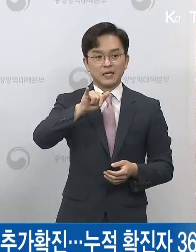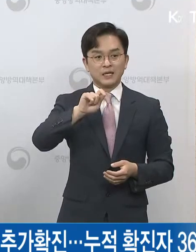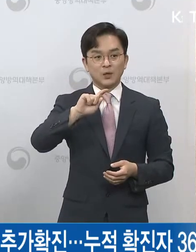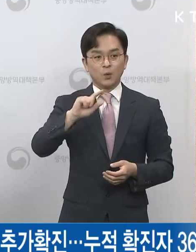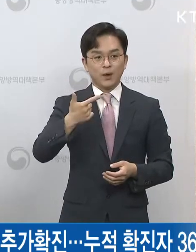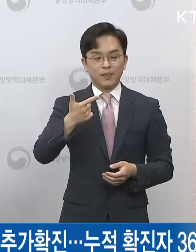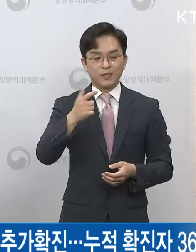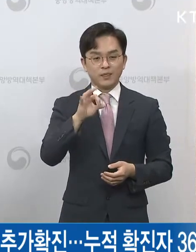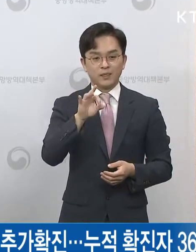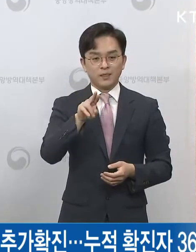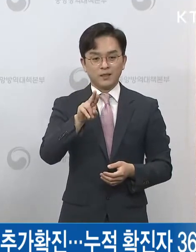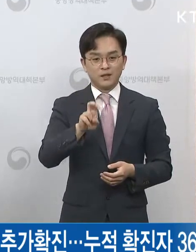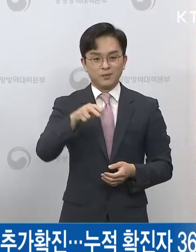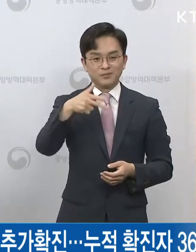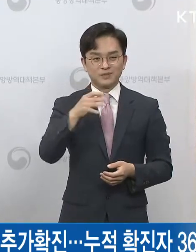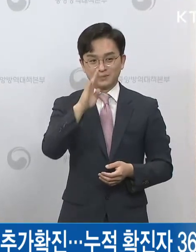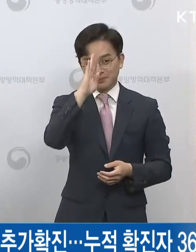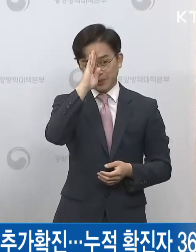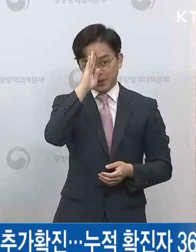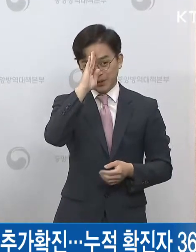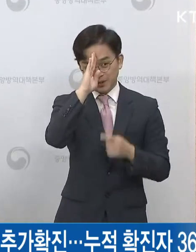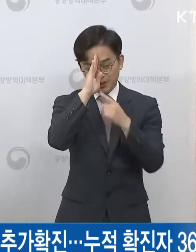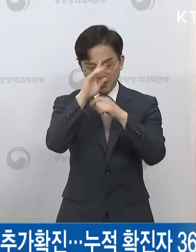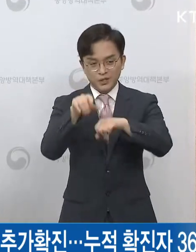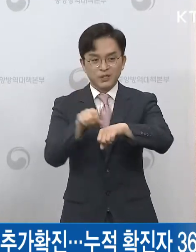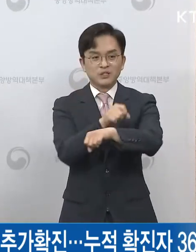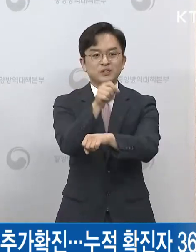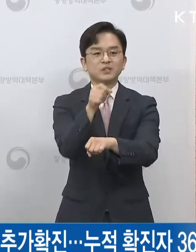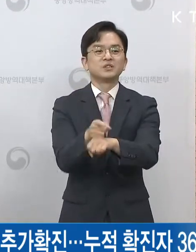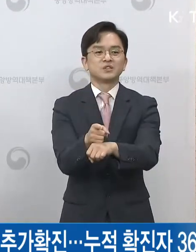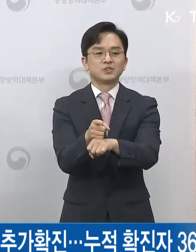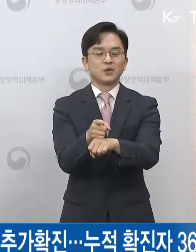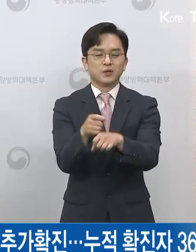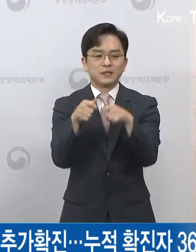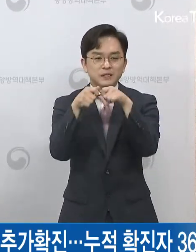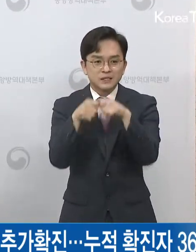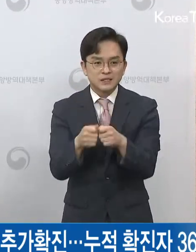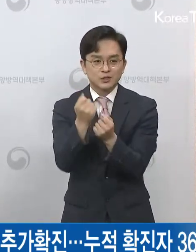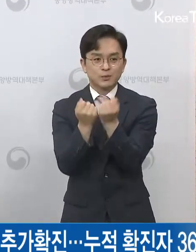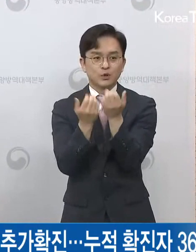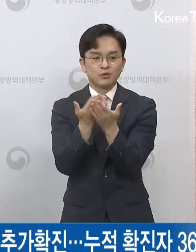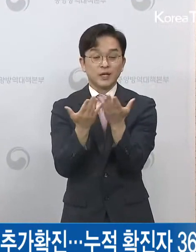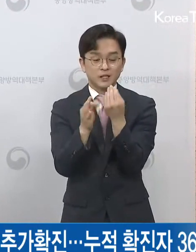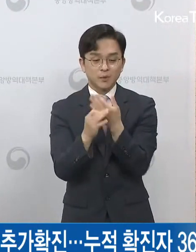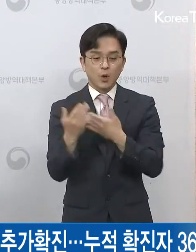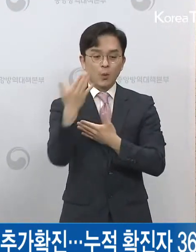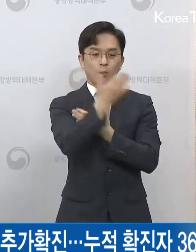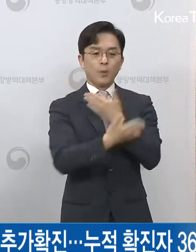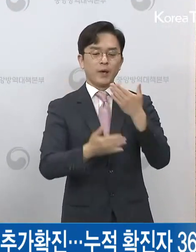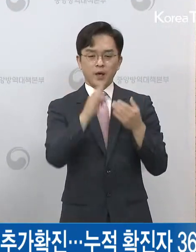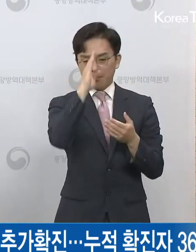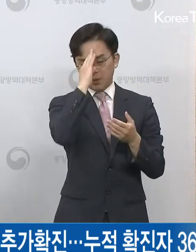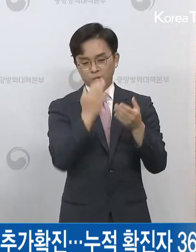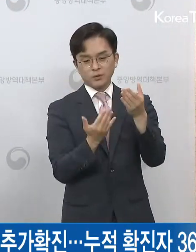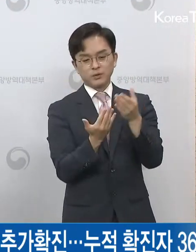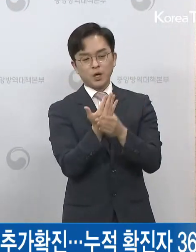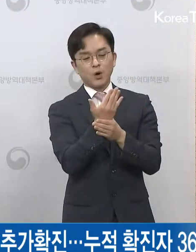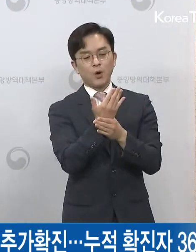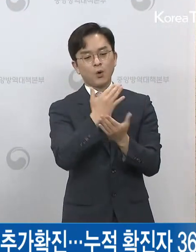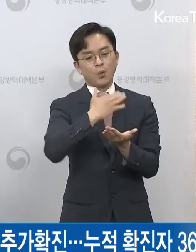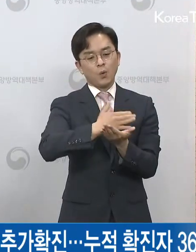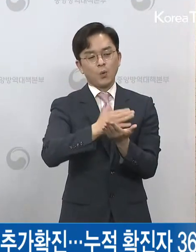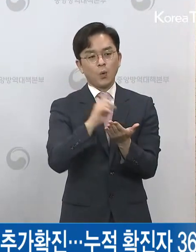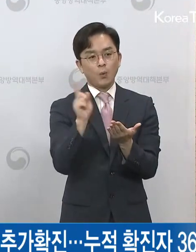해주셨으면 좋겠는데요. 일단 둘 다 어떤 인상 증상이 있었던 건지 그리고 인상 증상이 어떤 과정을